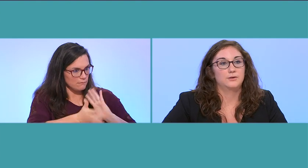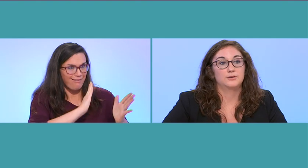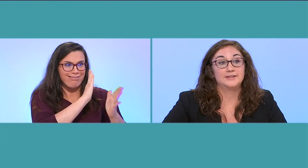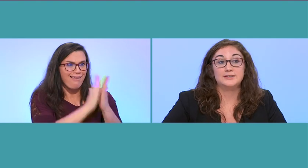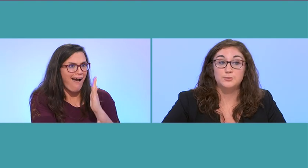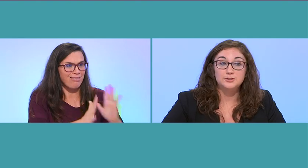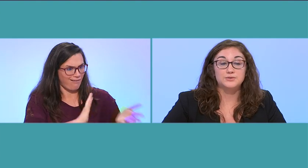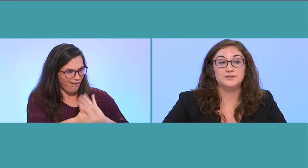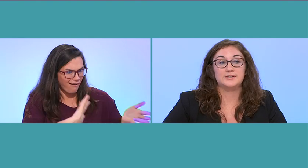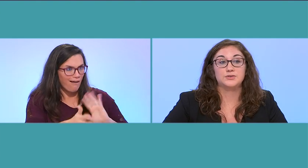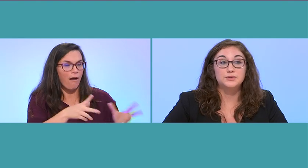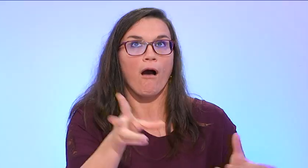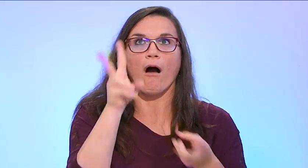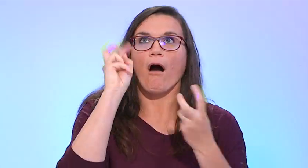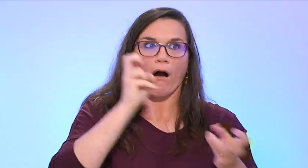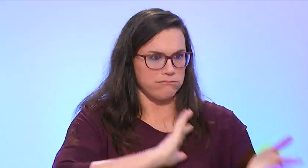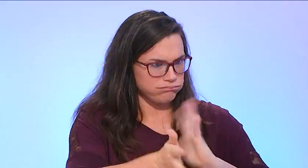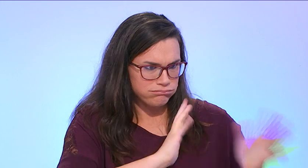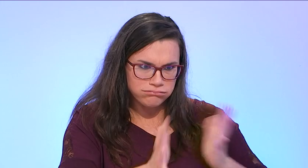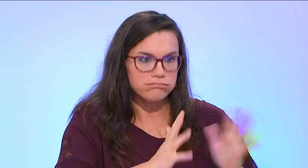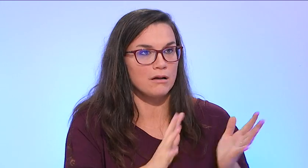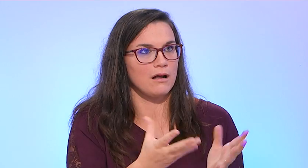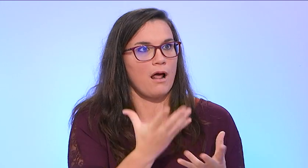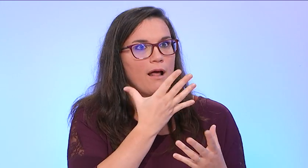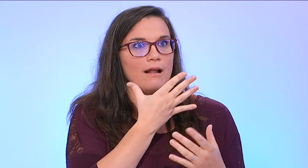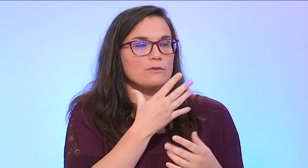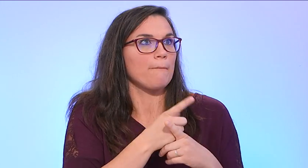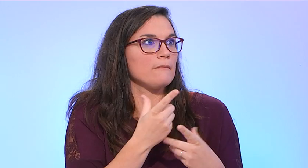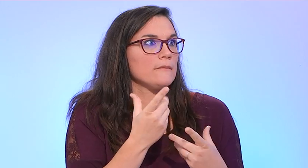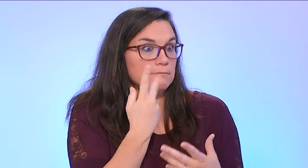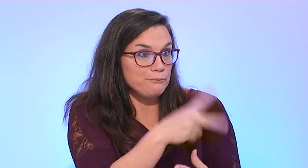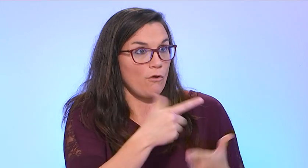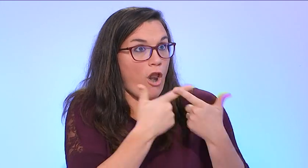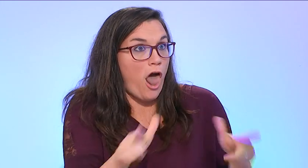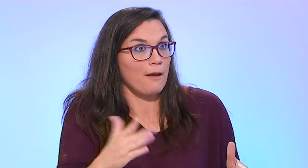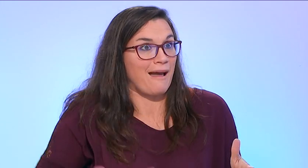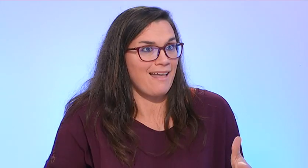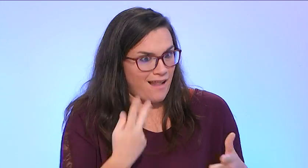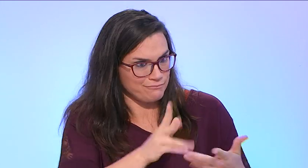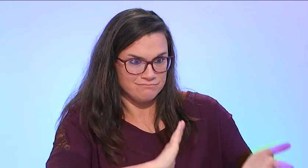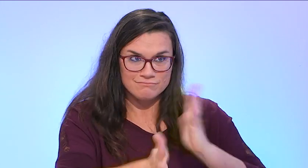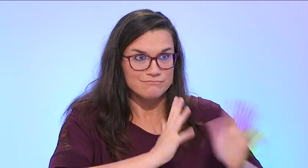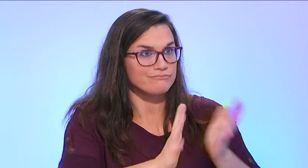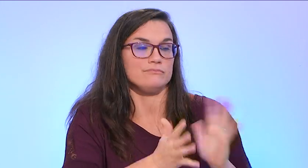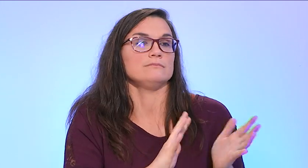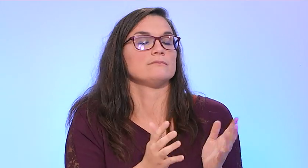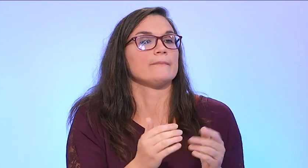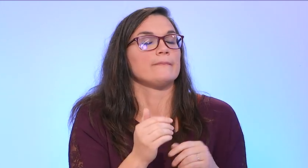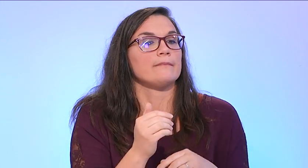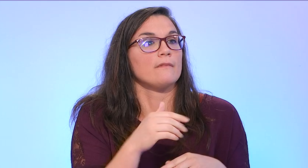Et c'est dommage, puisque c'est ce type d'école où les enfants seraient très à l'air, puisqu'il y aurait leur langue des signes,